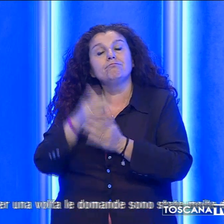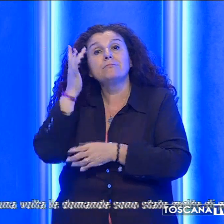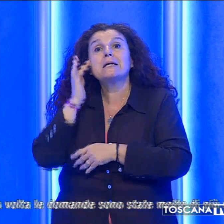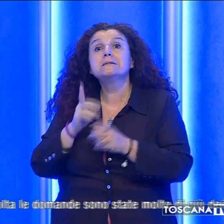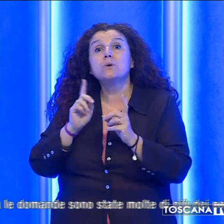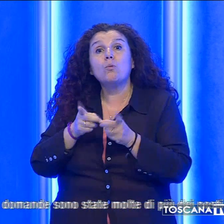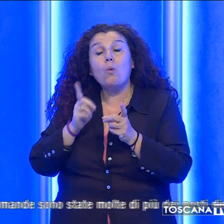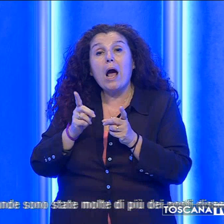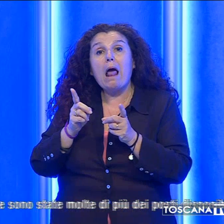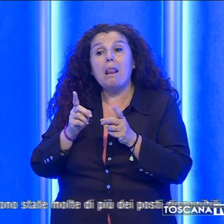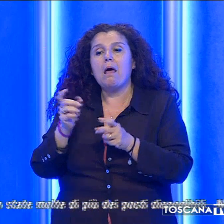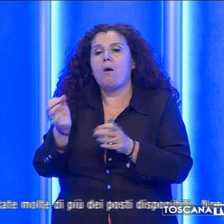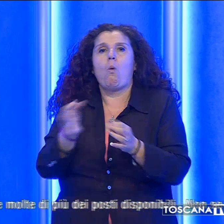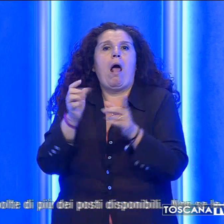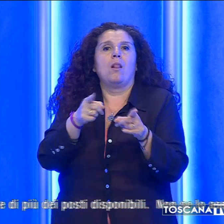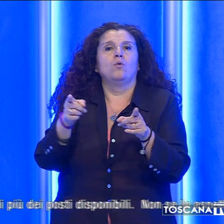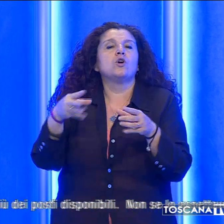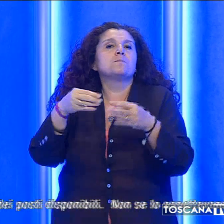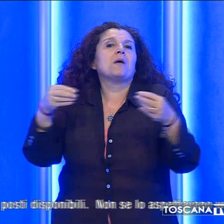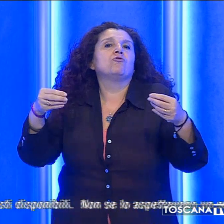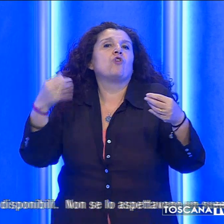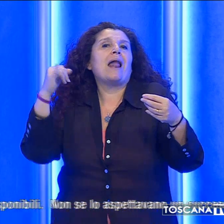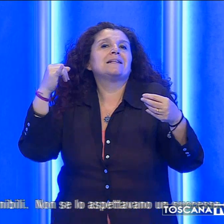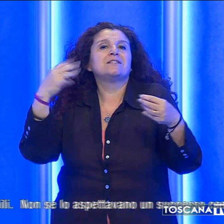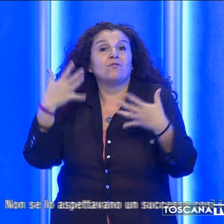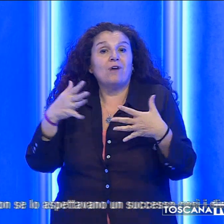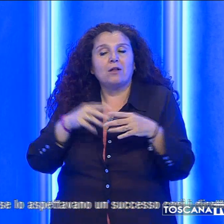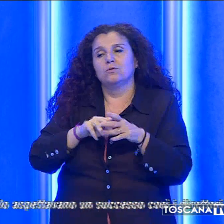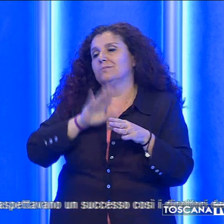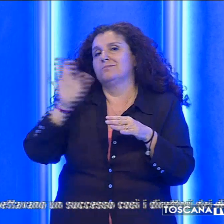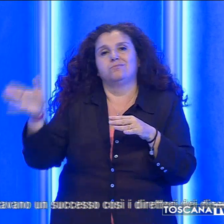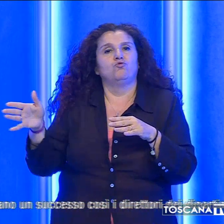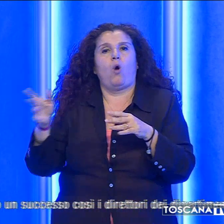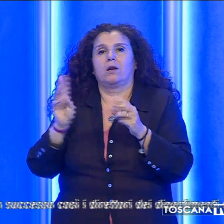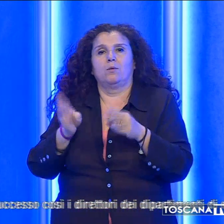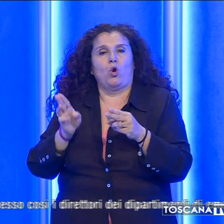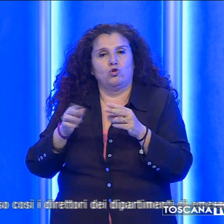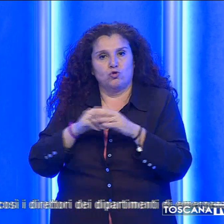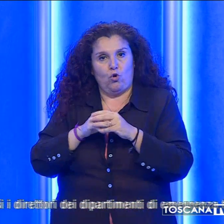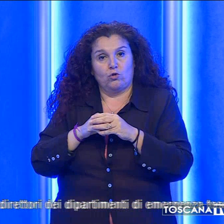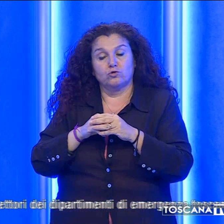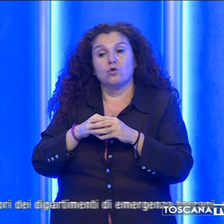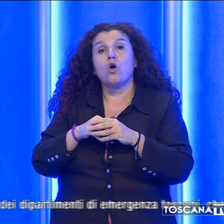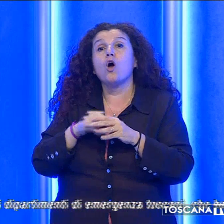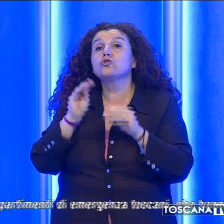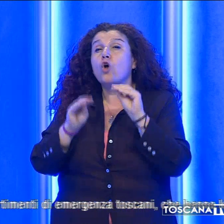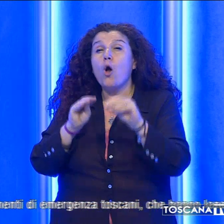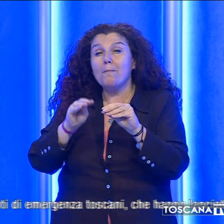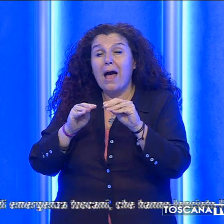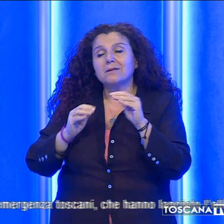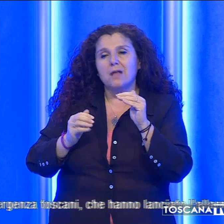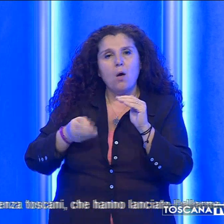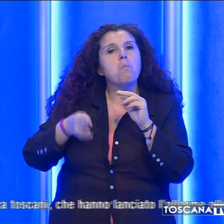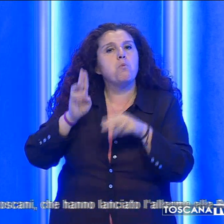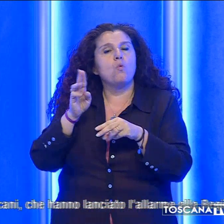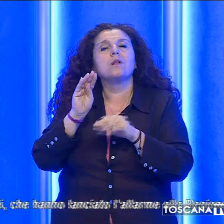qualcuno raggiunga la specializzazione e lasci i reparti. Per una volta le domande sono state molte di